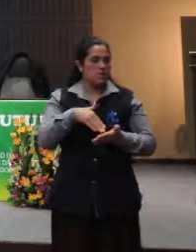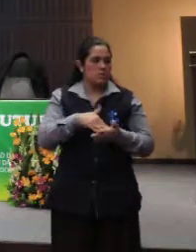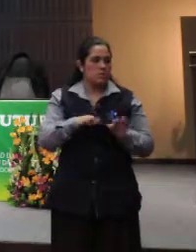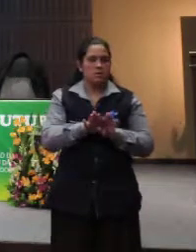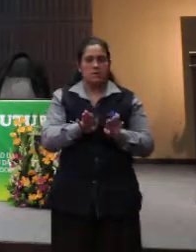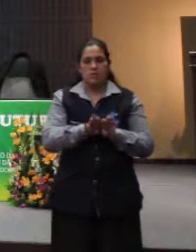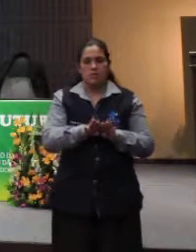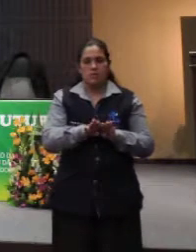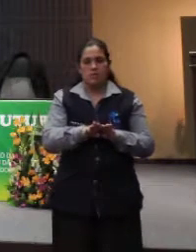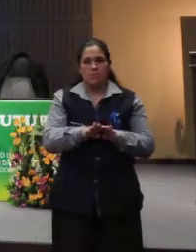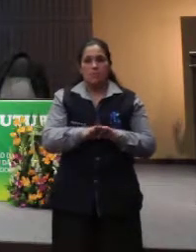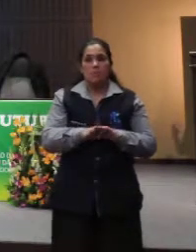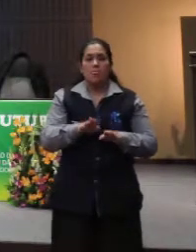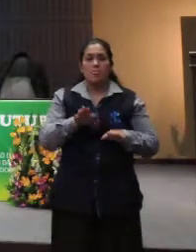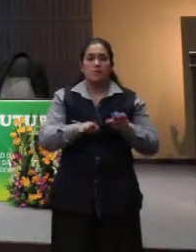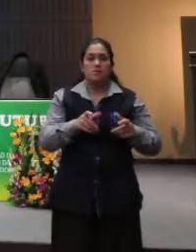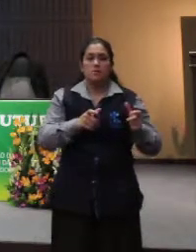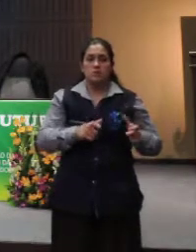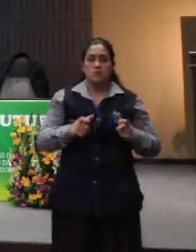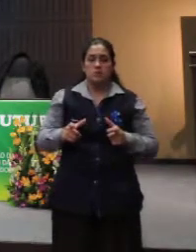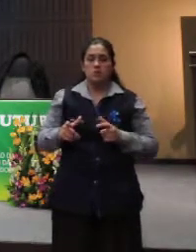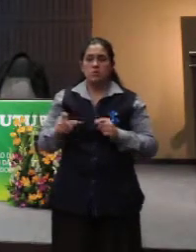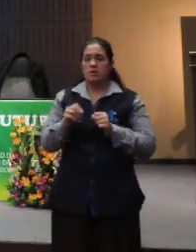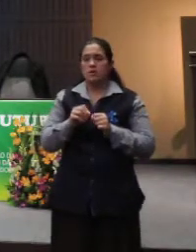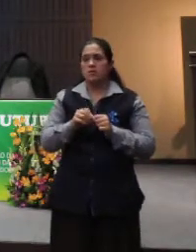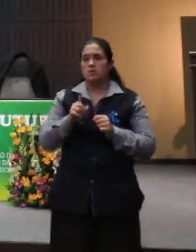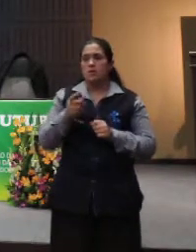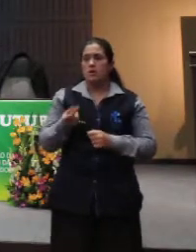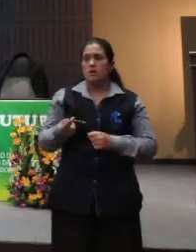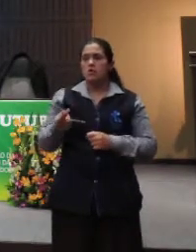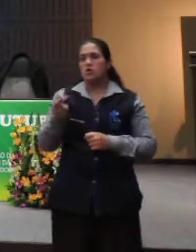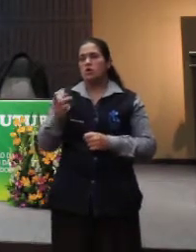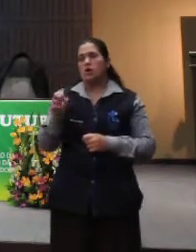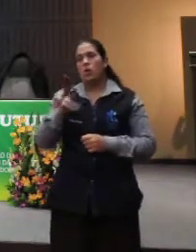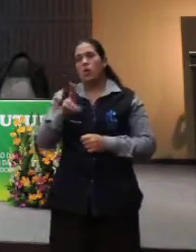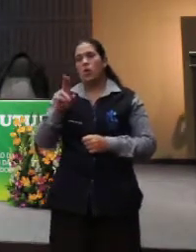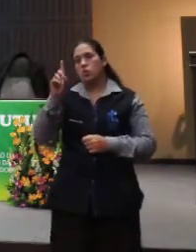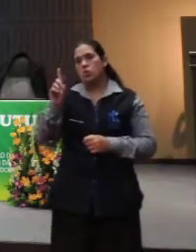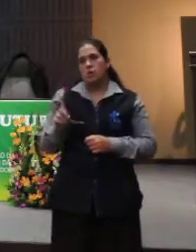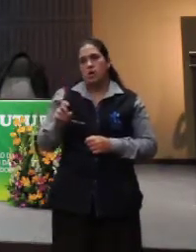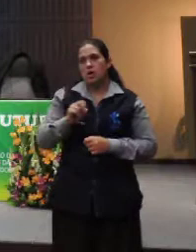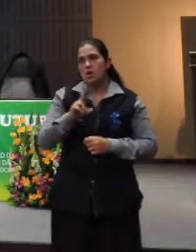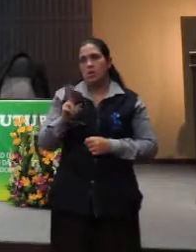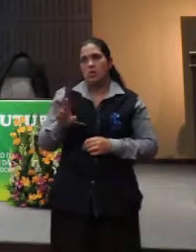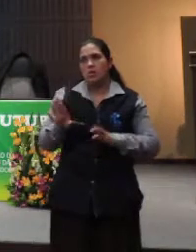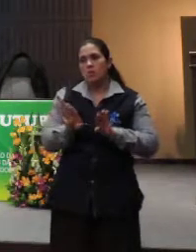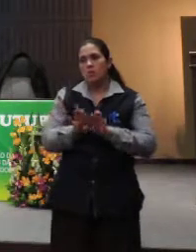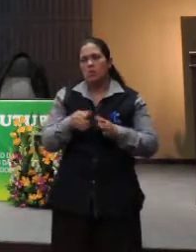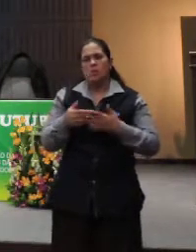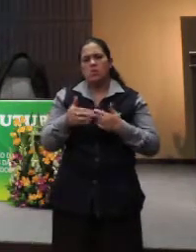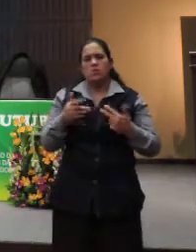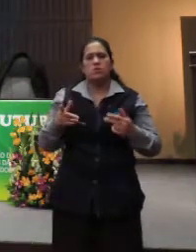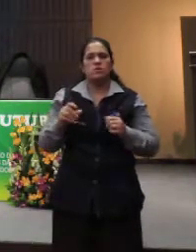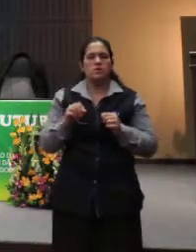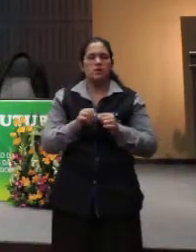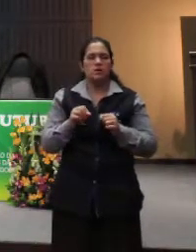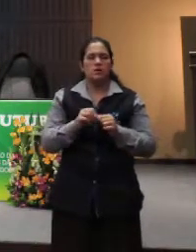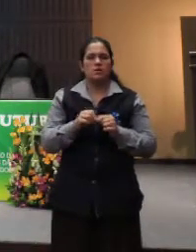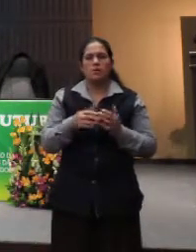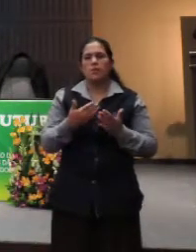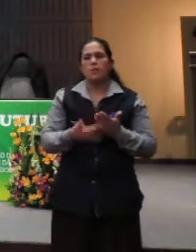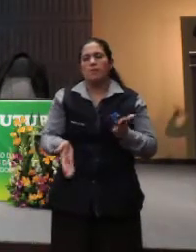Às vezes, o local que ela tem que reivindicar seu dinheiro, ou seu direito, ou seu... Enfim, qualquer coisa que ela tenha sido